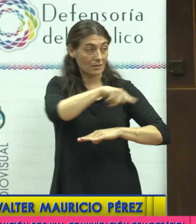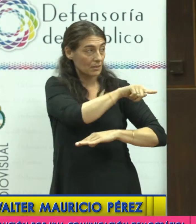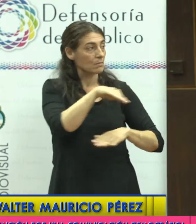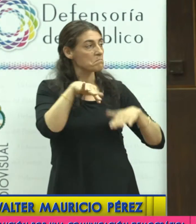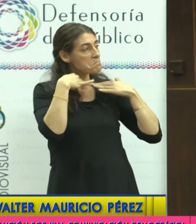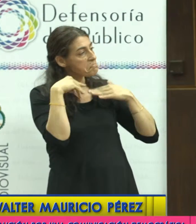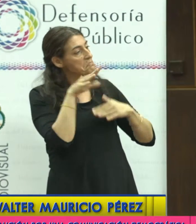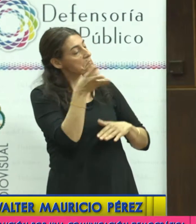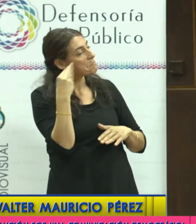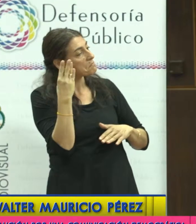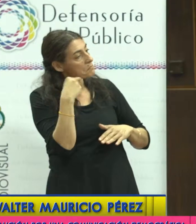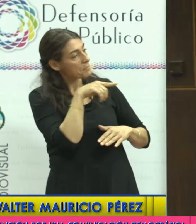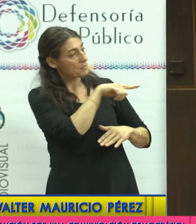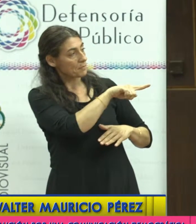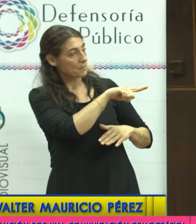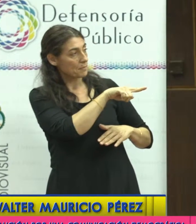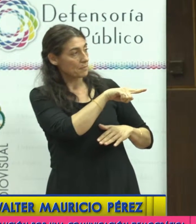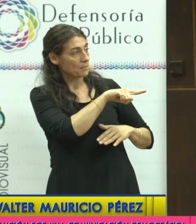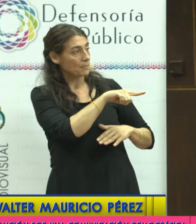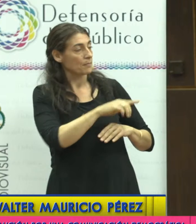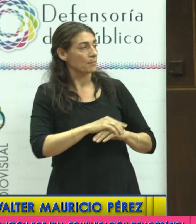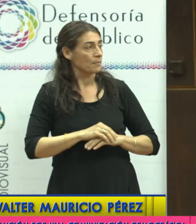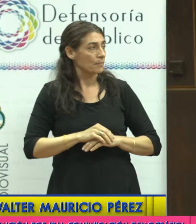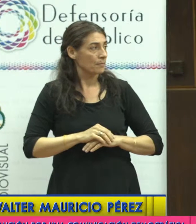Encuentro de Comunicación Audiovisual de Pucará,